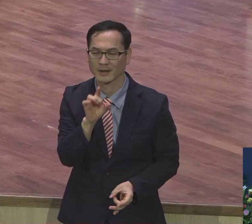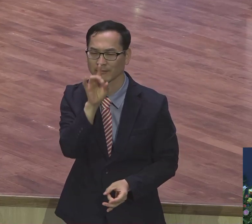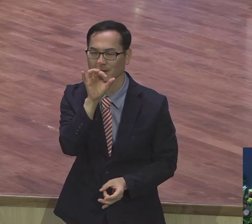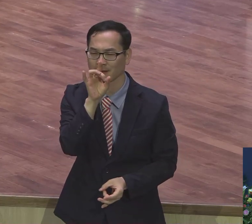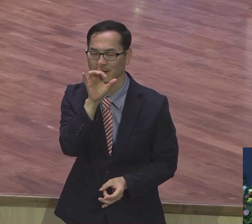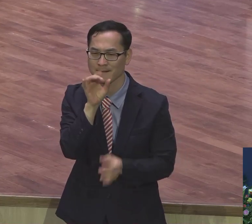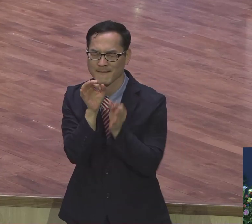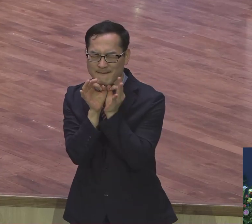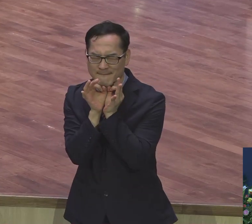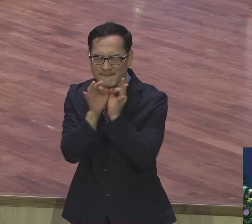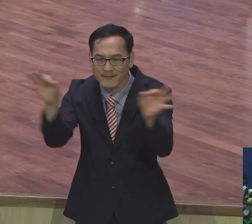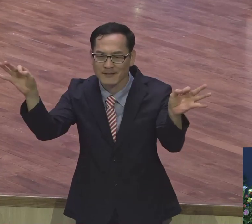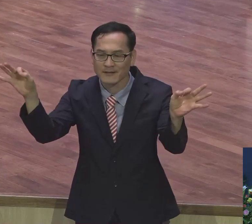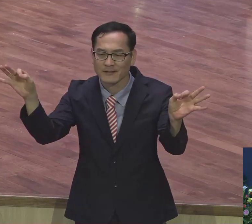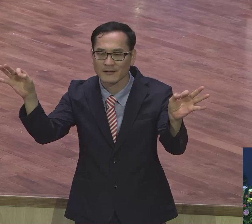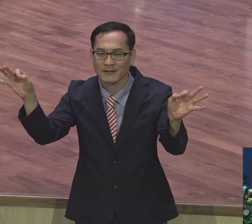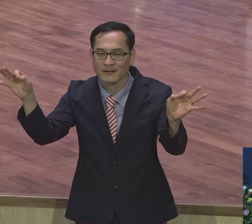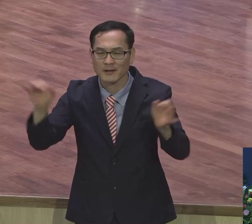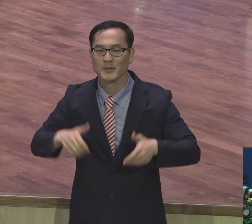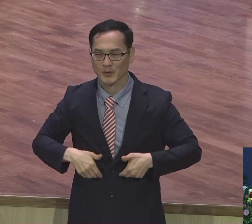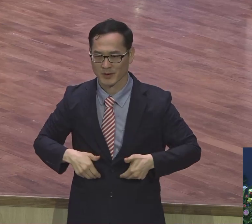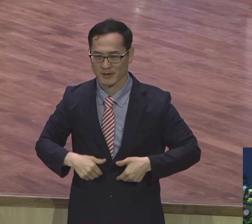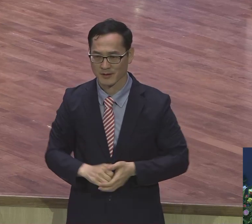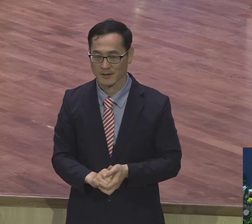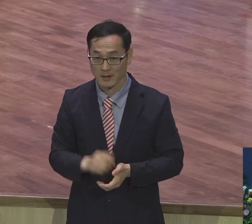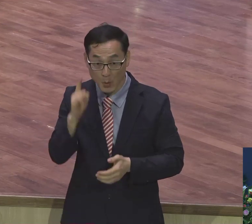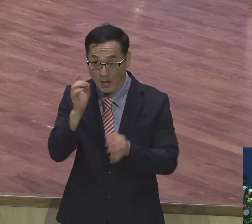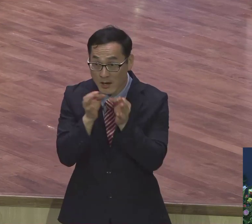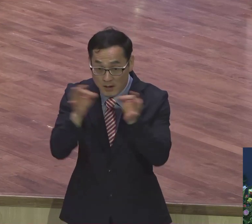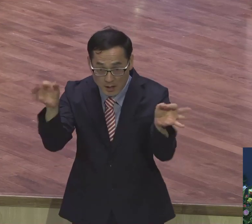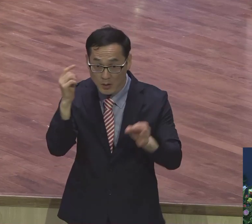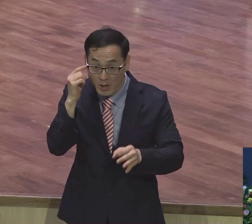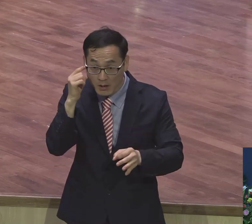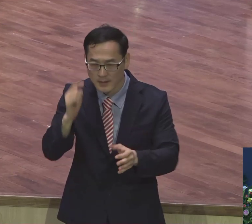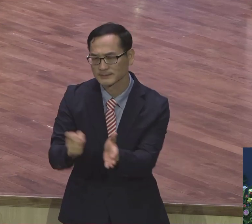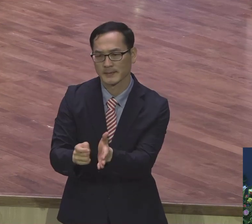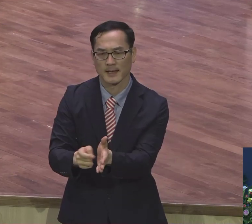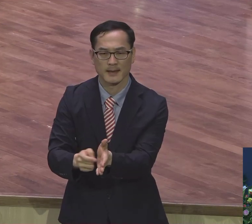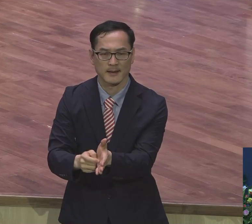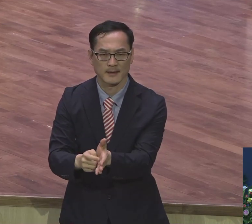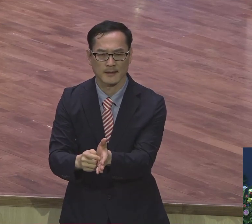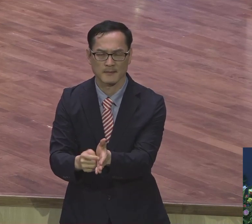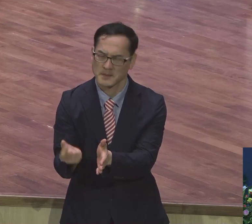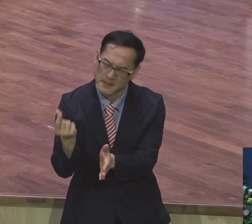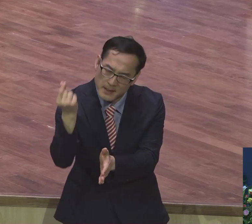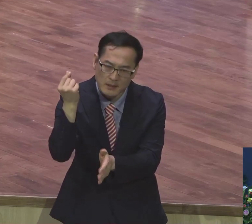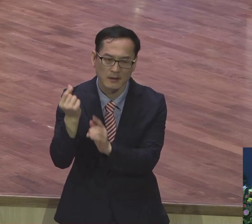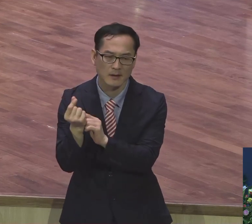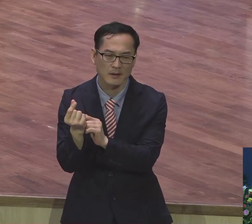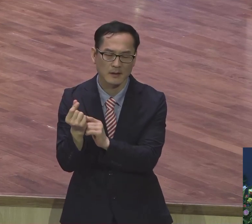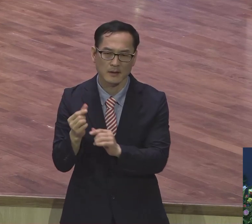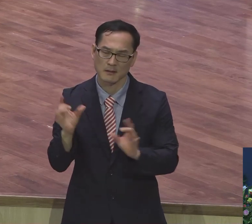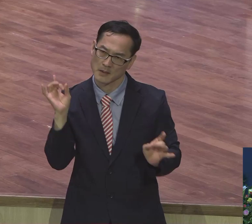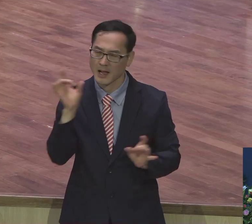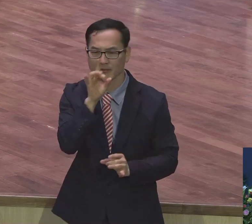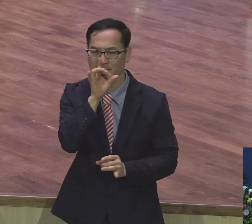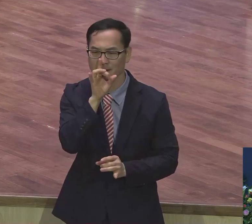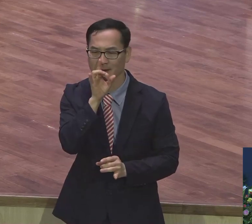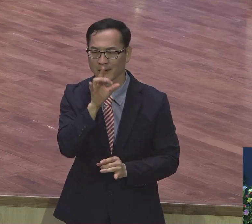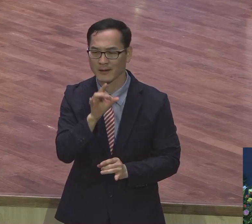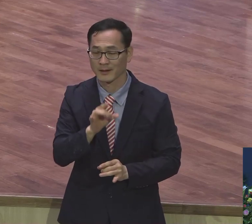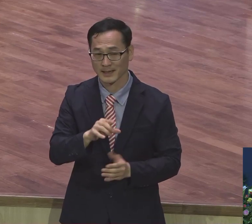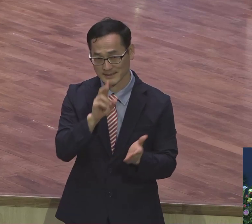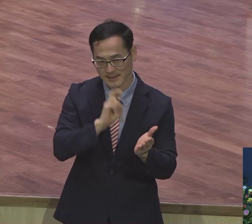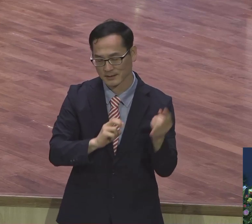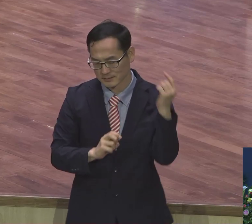외치라. 그 정도로 다급하고 시급하고 중요하다는 말씀이죠. 여러분 찬양 안을 들어도 회개가